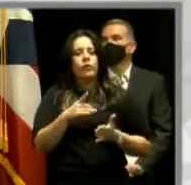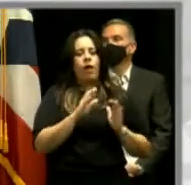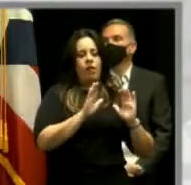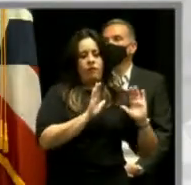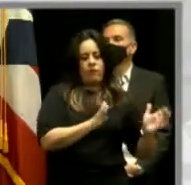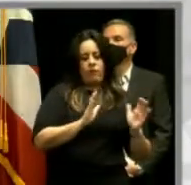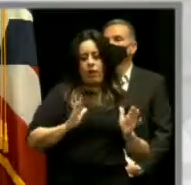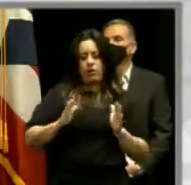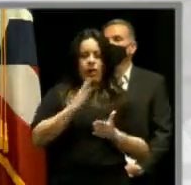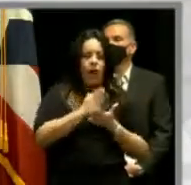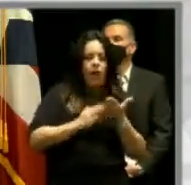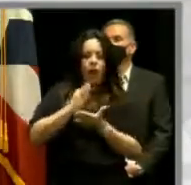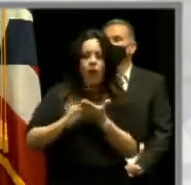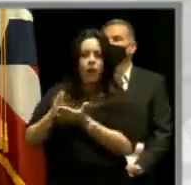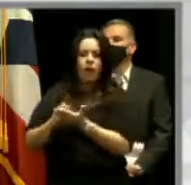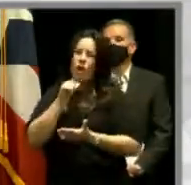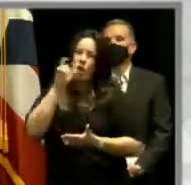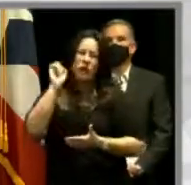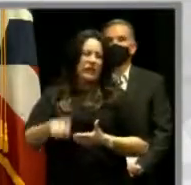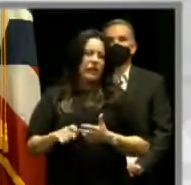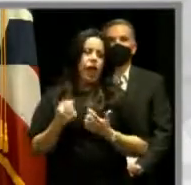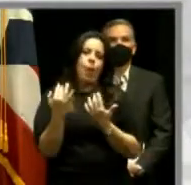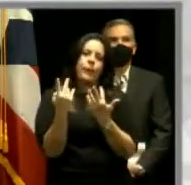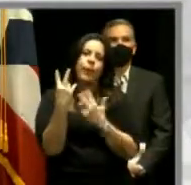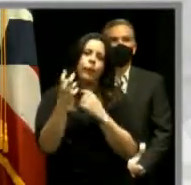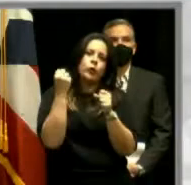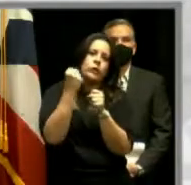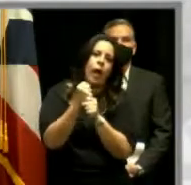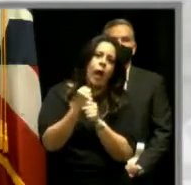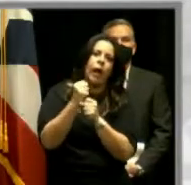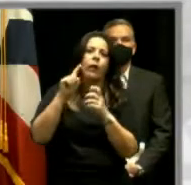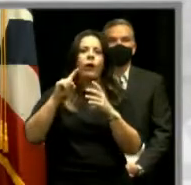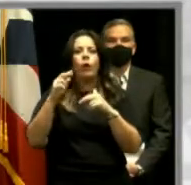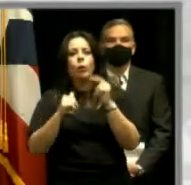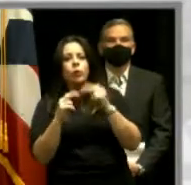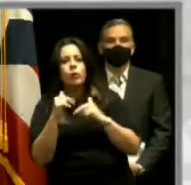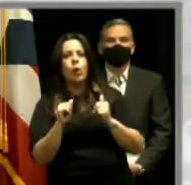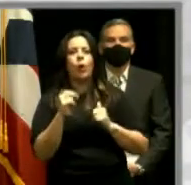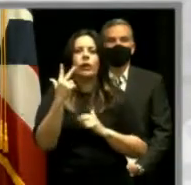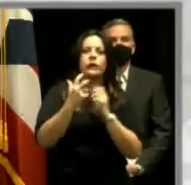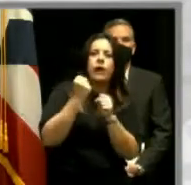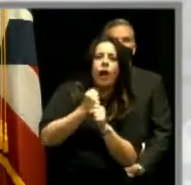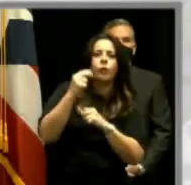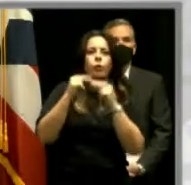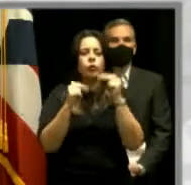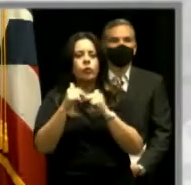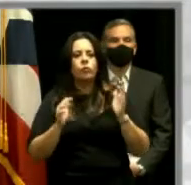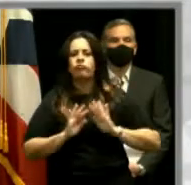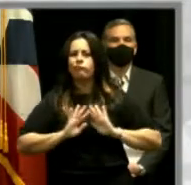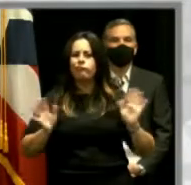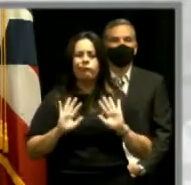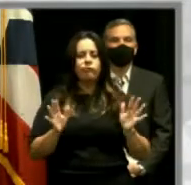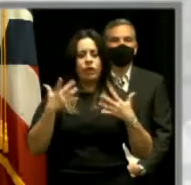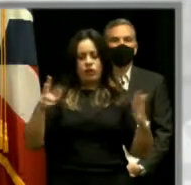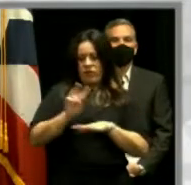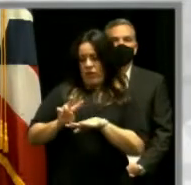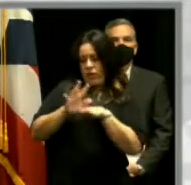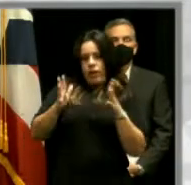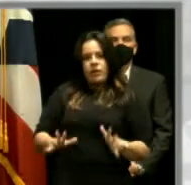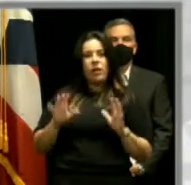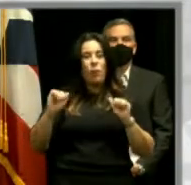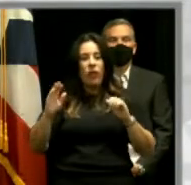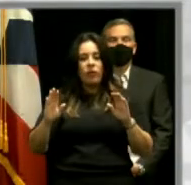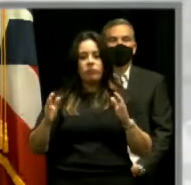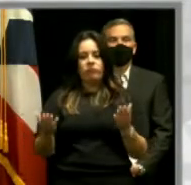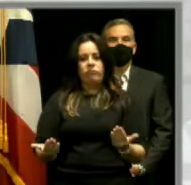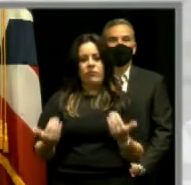que no tenemos que esperar dos años de la construcción o tres años de la construcción de una estructura para que ya los viequenses puedan empezar a